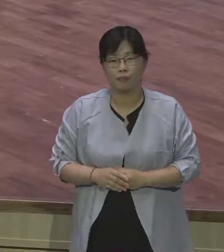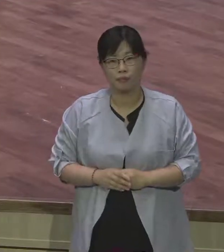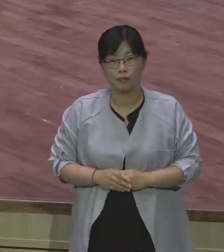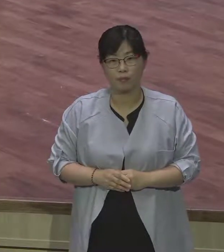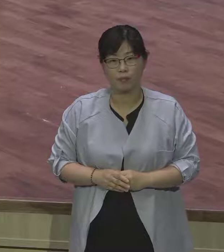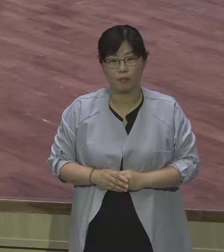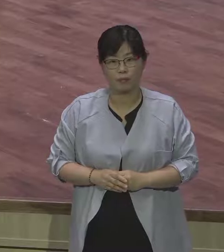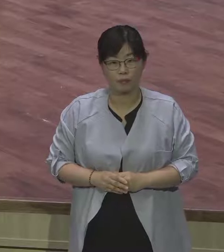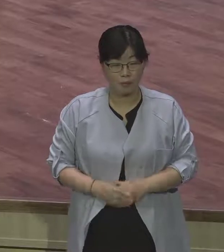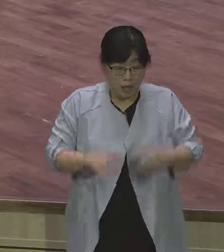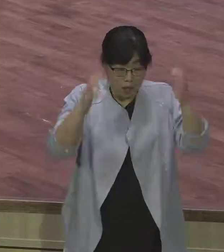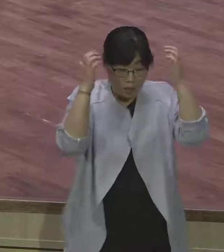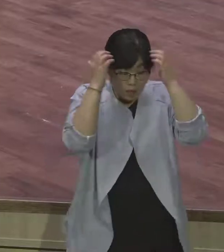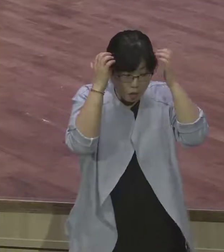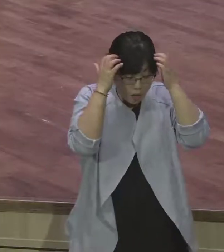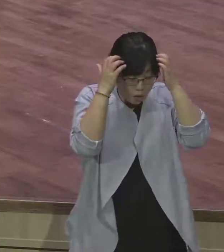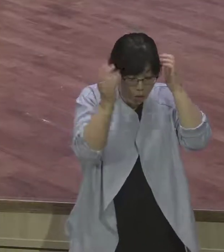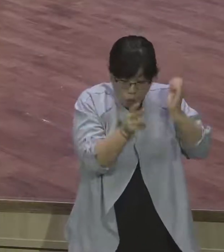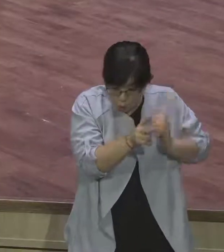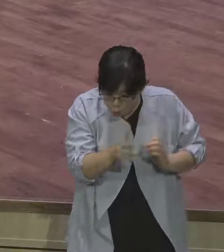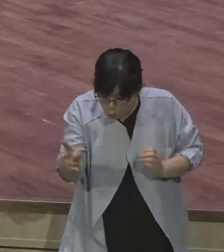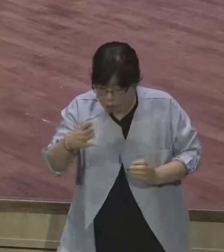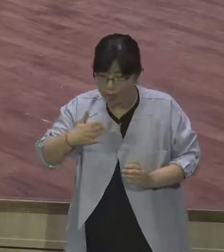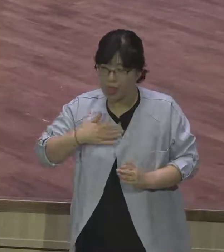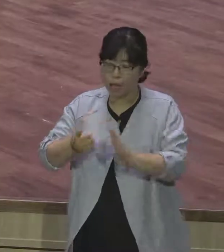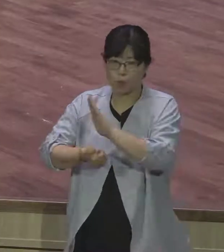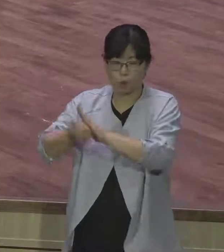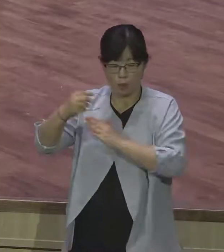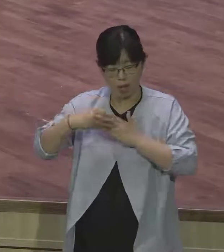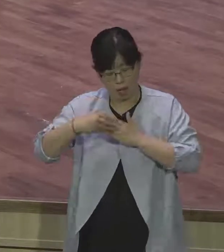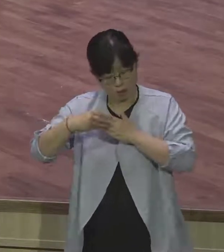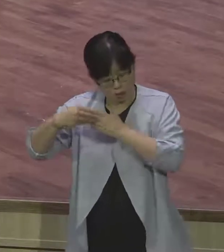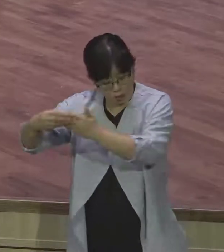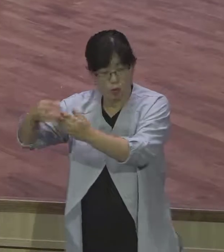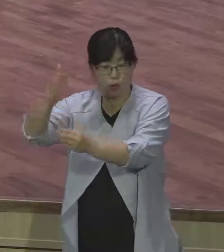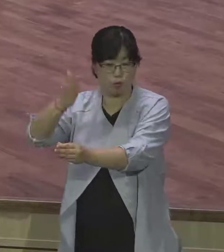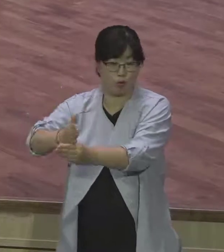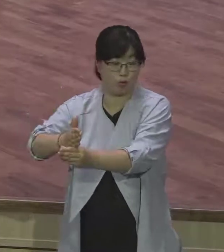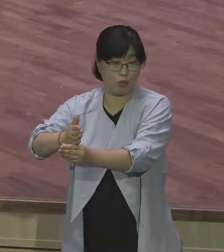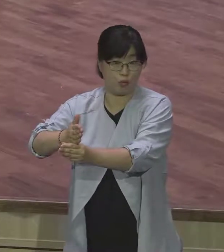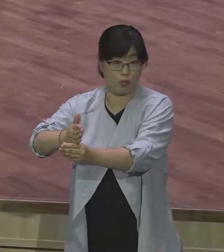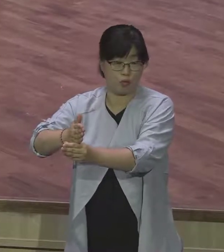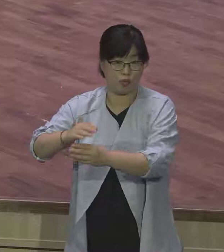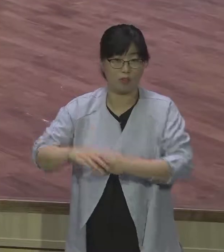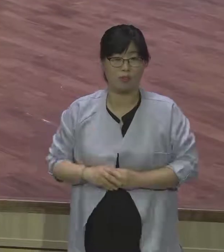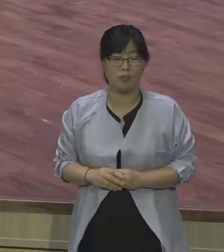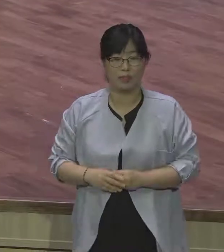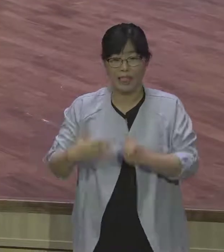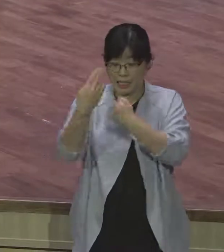끌고 있습니다. 이것이 바로 은혜 아래 있는 자의 삶의 축복이에요. 은혜 아래 있는 사람은.